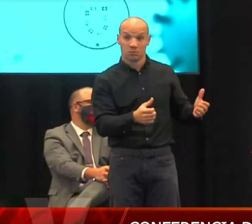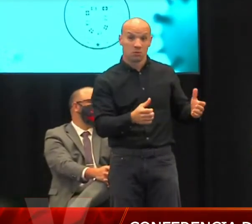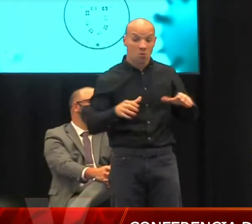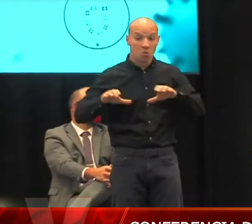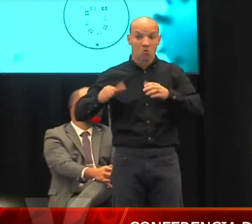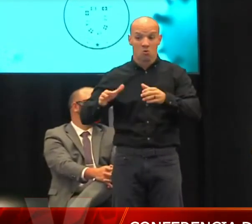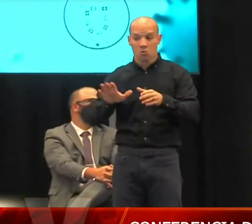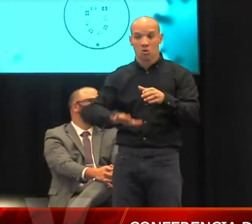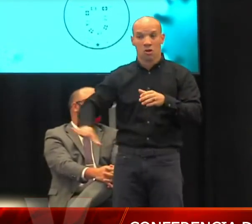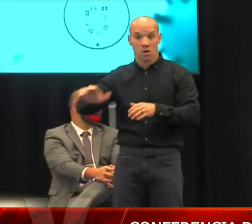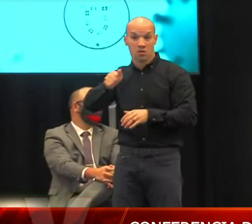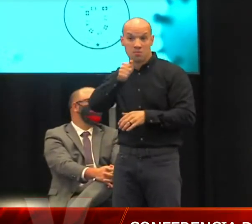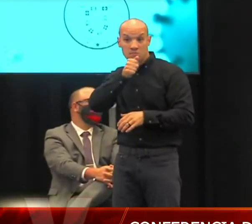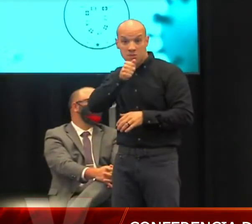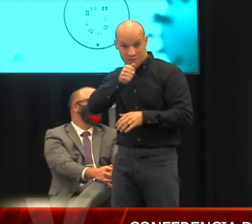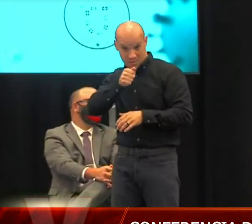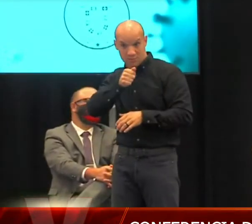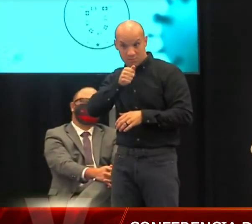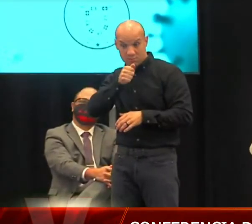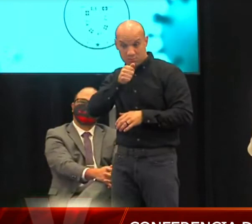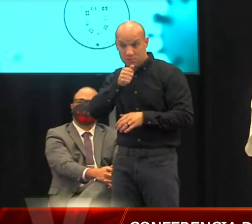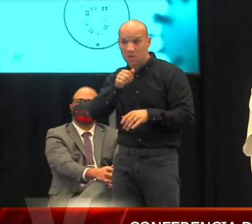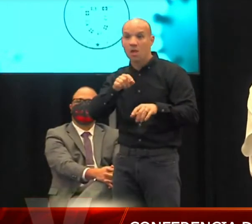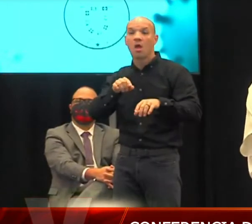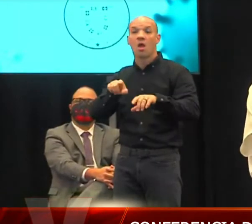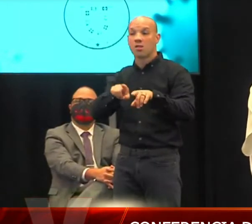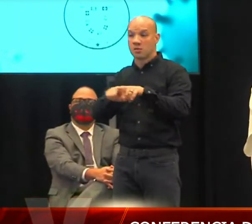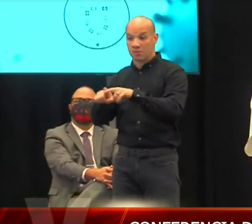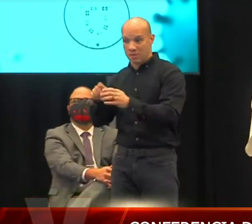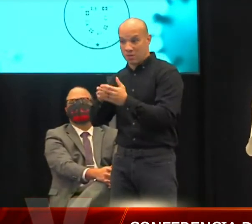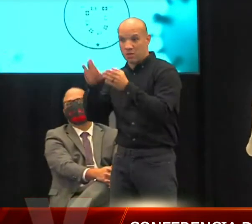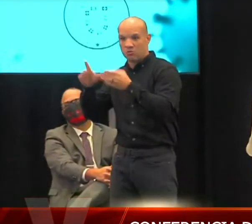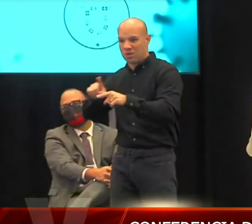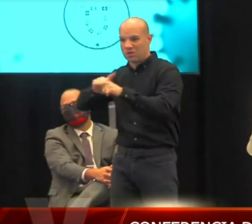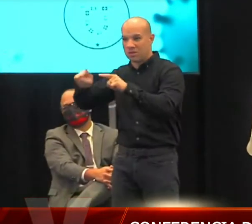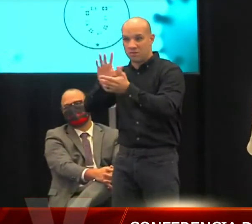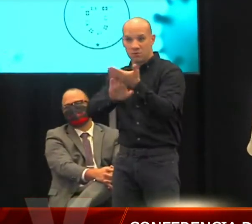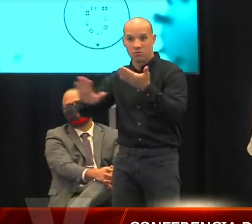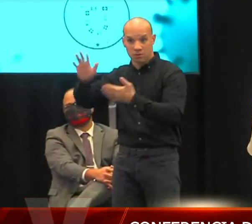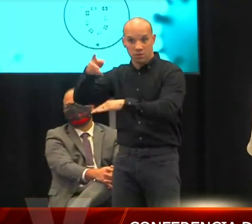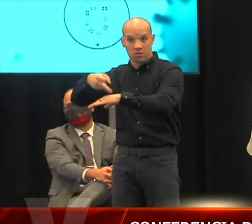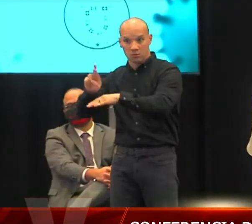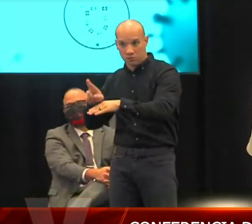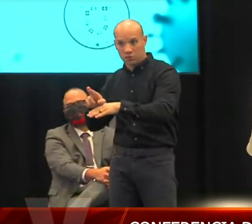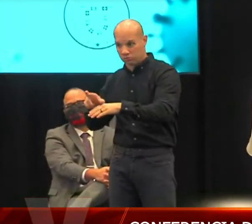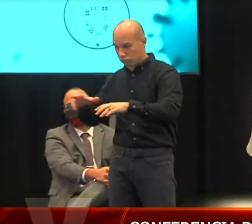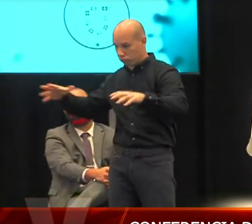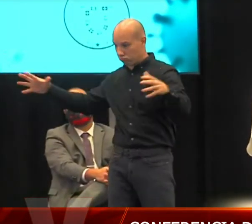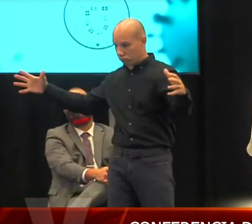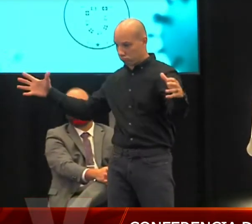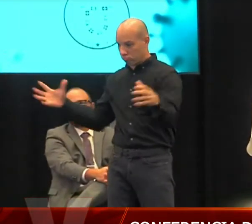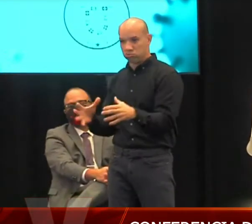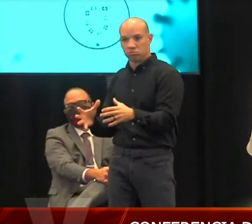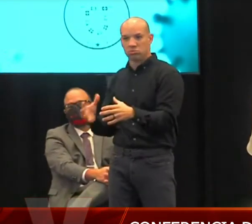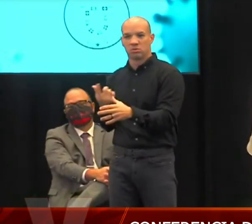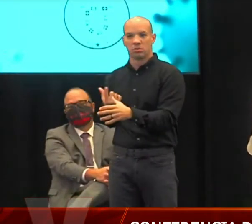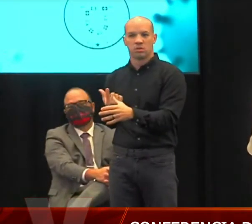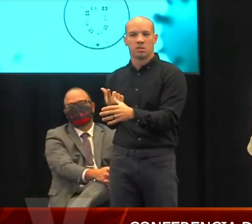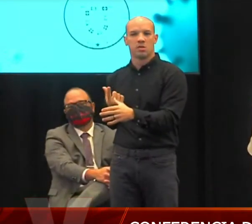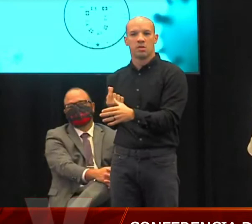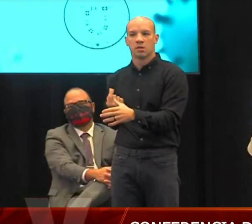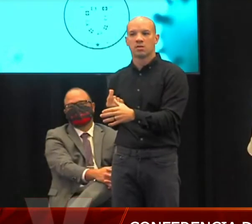privada, de la academia y también de estudiantes de diferentes universidades de Puerto Rico, donde pudimos crear,